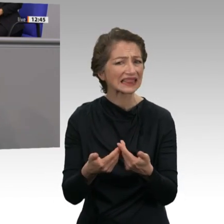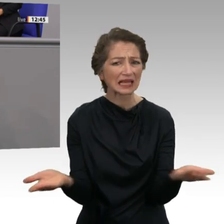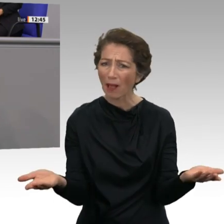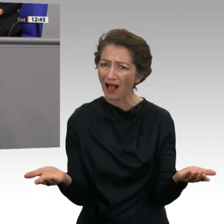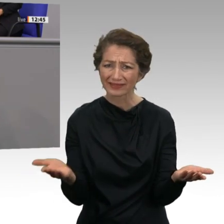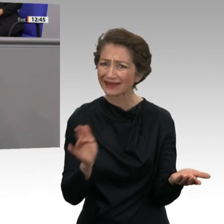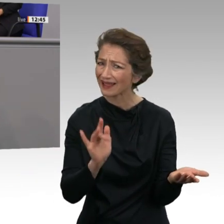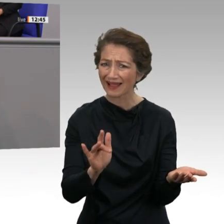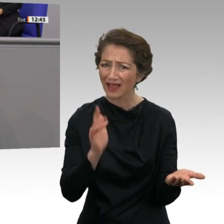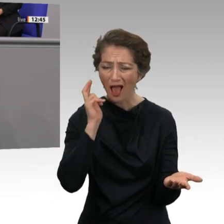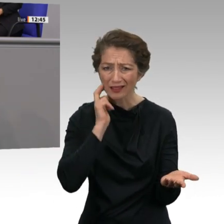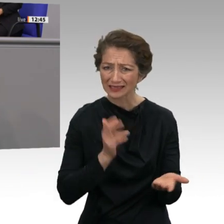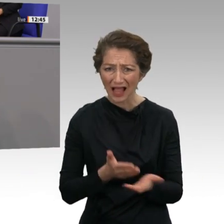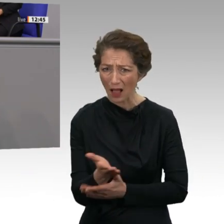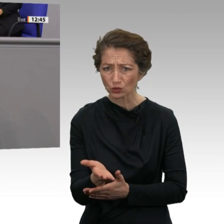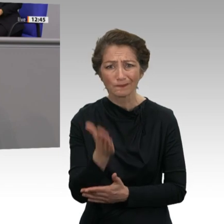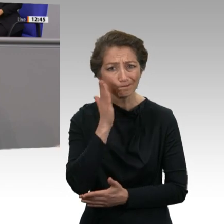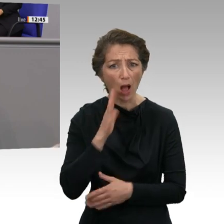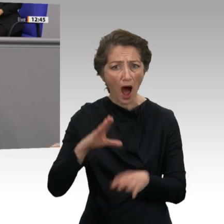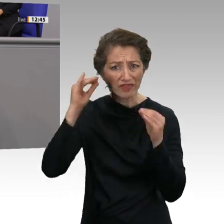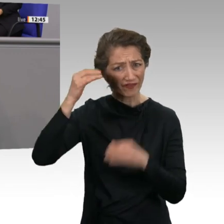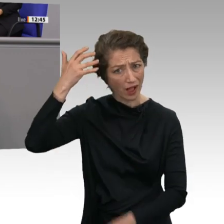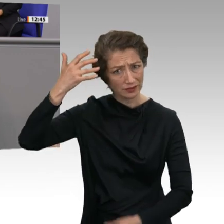muss Ihnen doch endlich zu denken geben, liebe Kolleginnen von der SPD und von der Union.